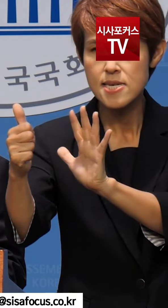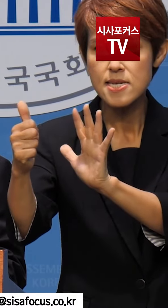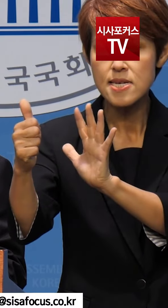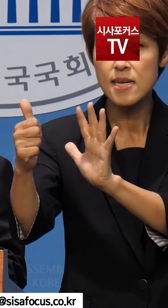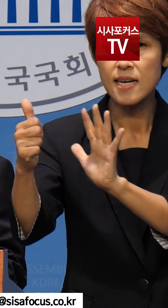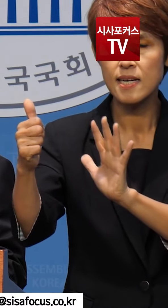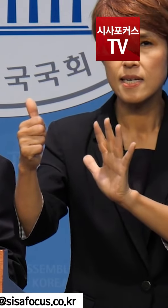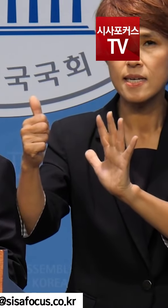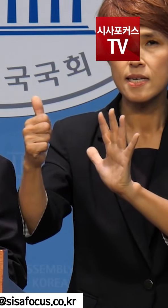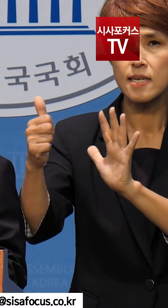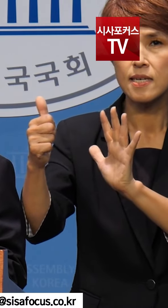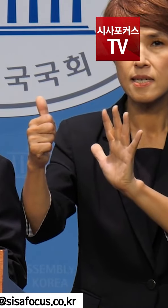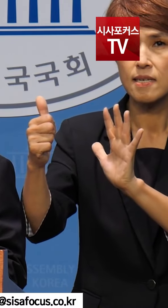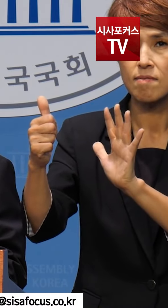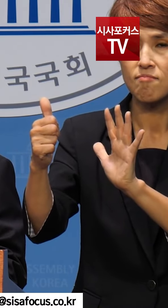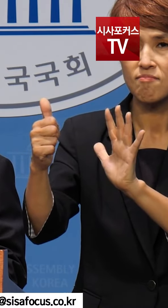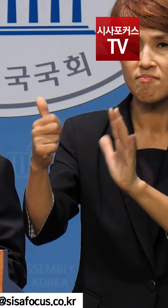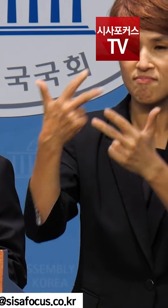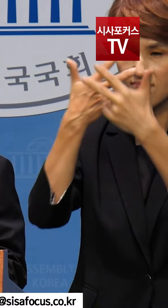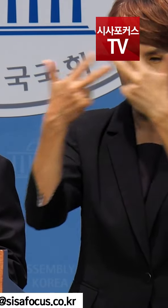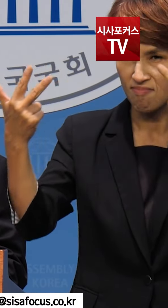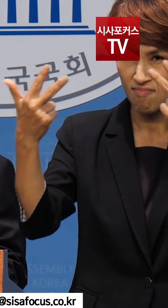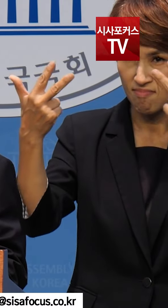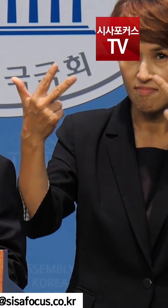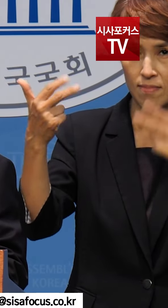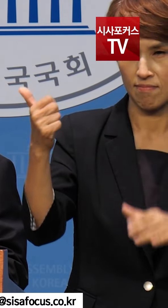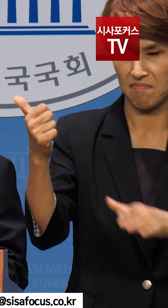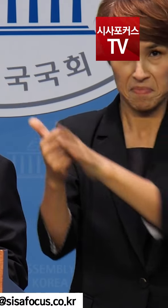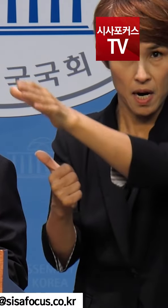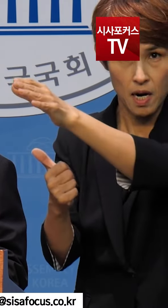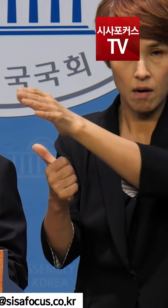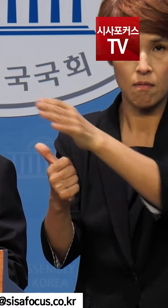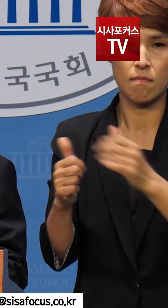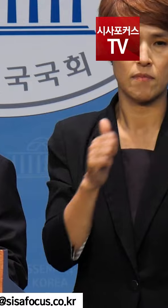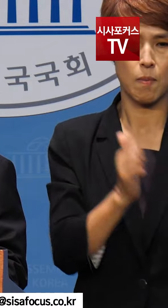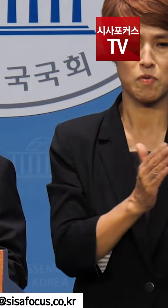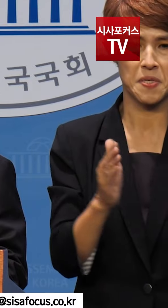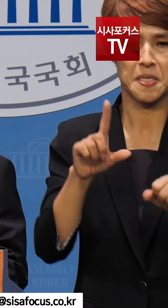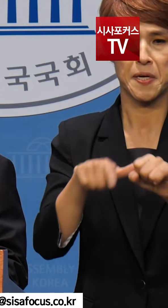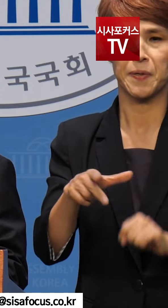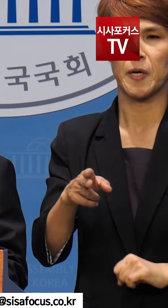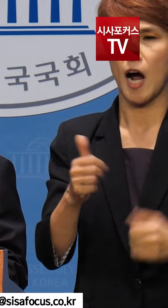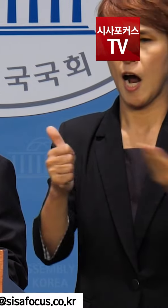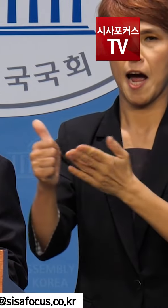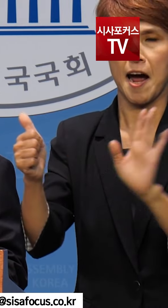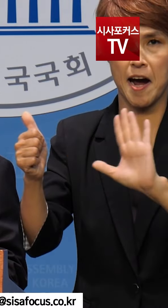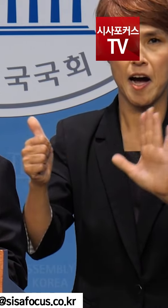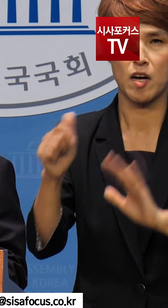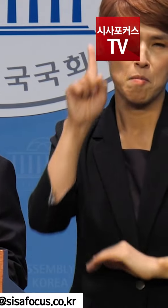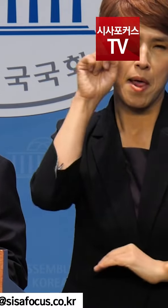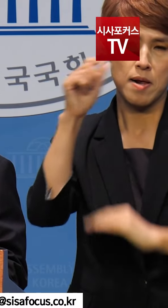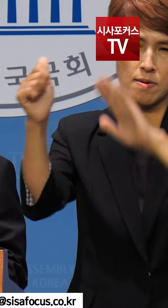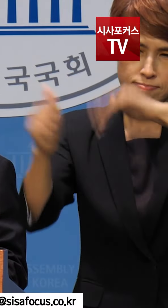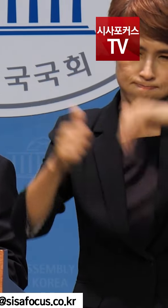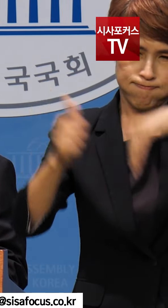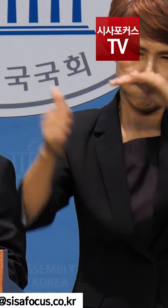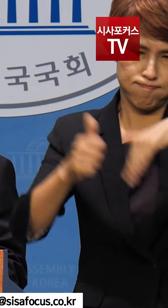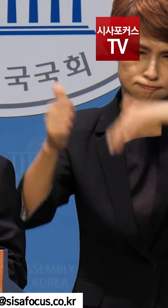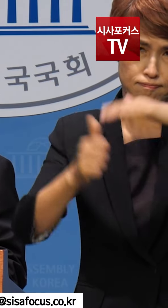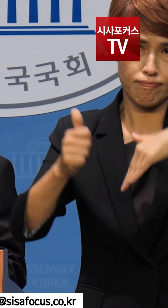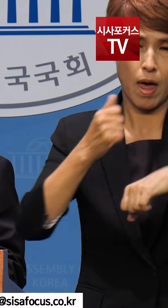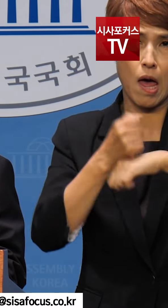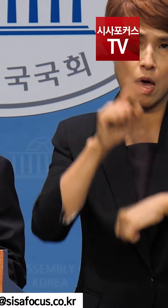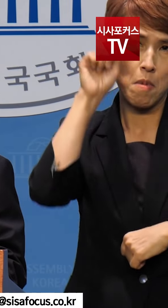야당 대선 후보를 공격하고 재판 준비를 할 시간도 없이 매일 법정에 출동하여